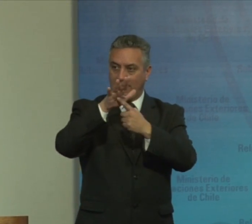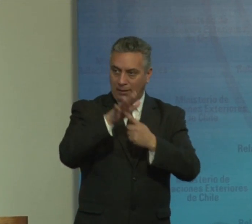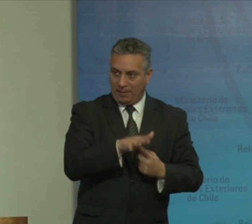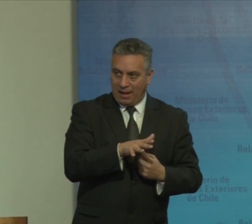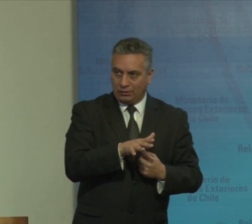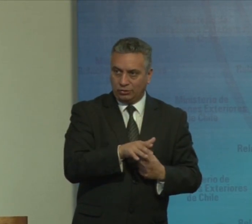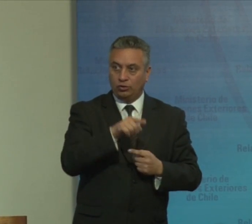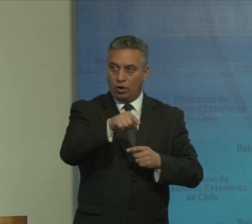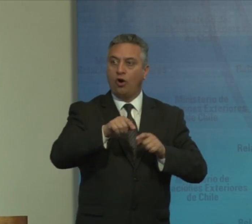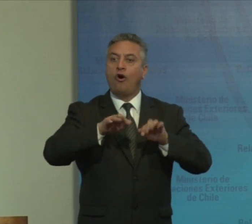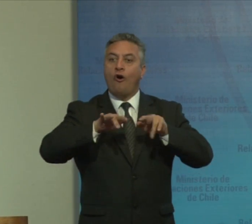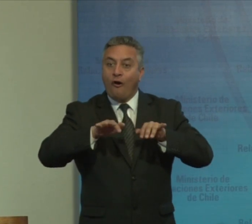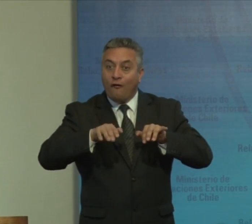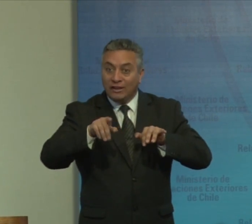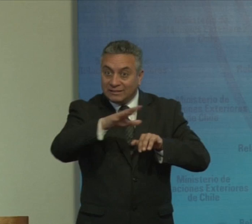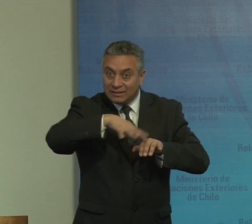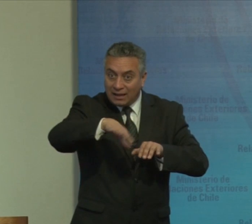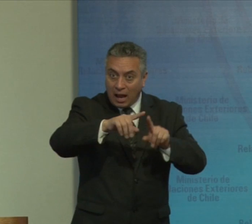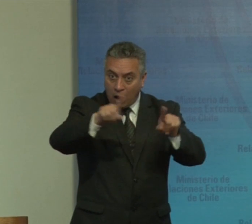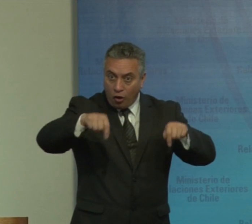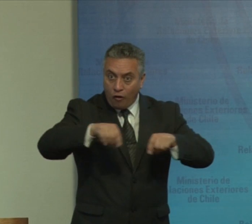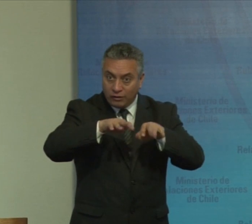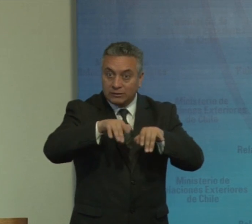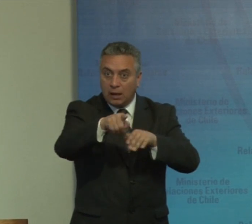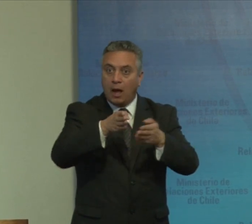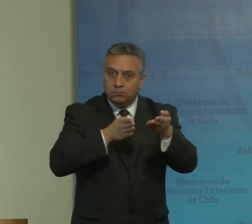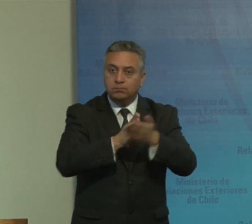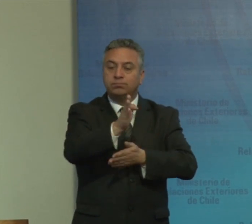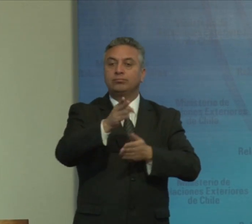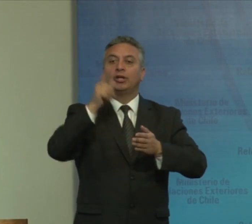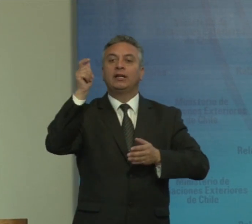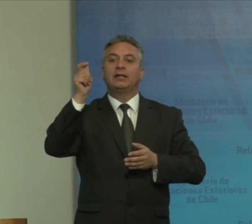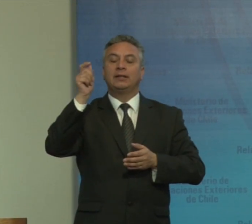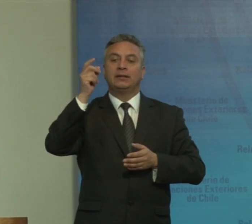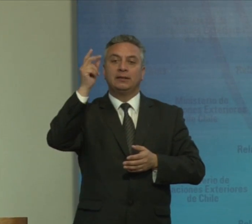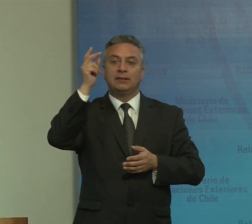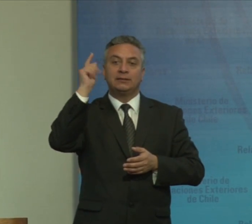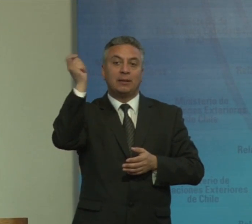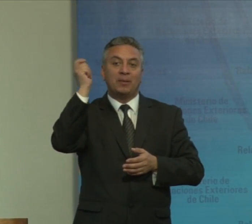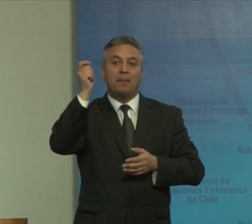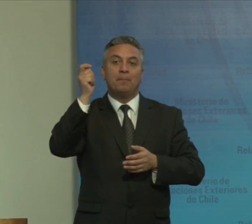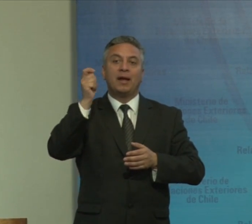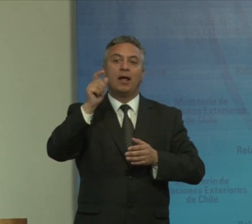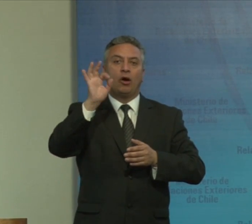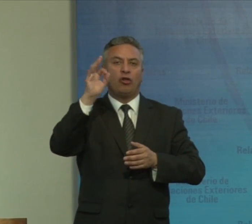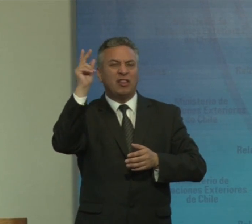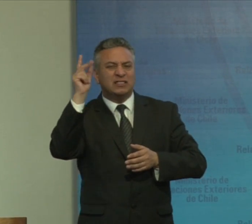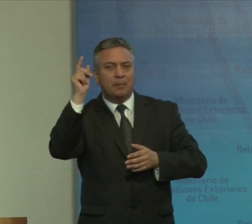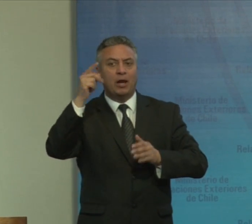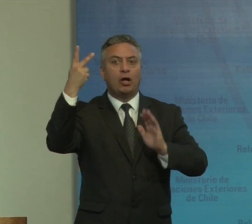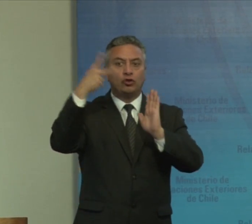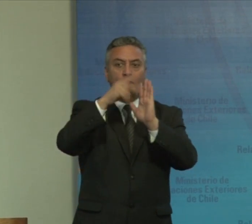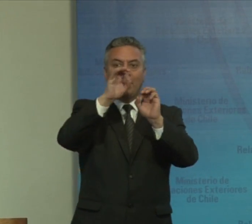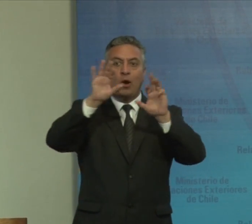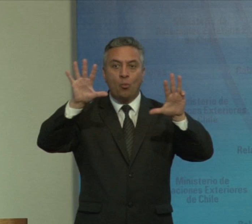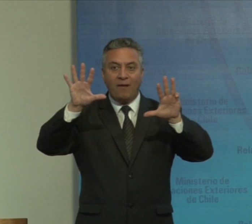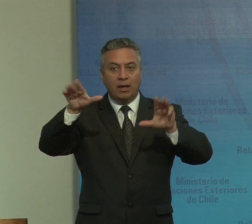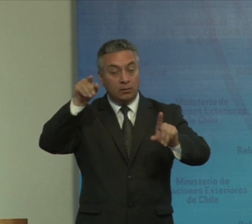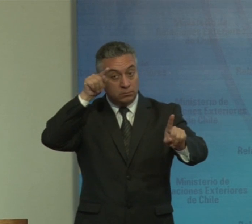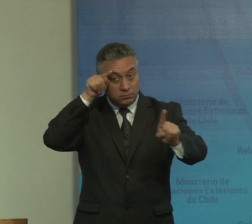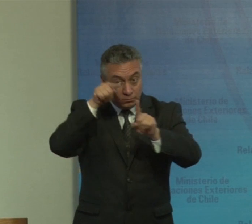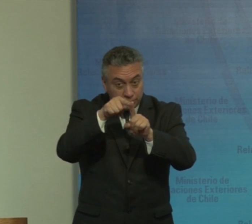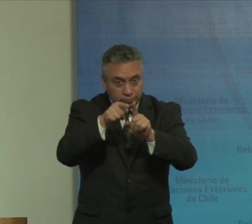oficina que fue inaugurada en septiembre del año 2009 con la misión de observar promover y proteger los derechos humanos